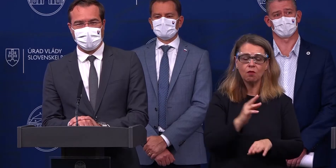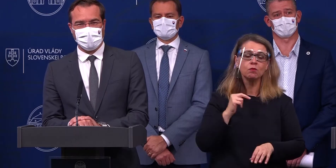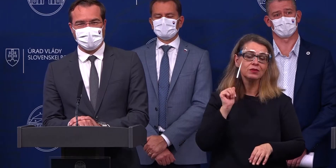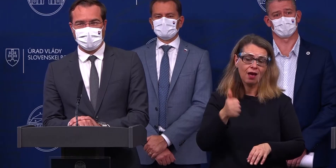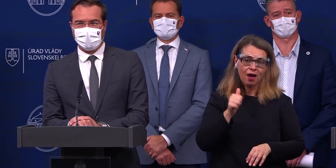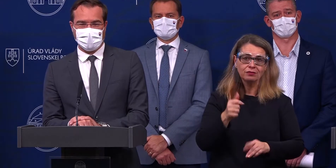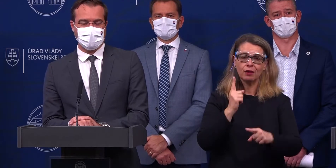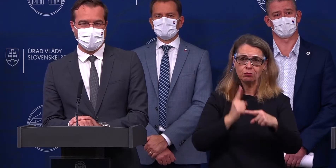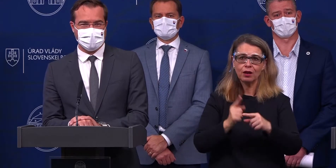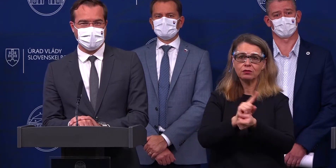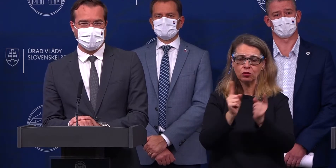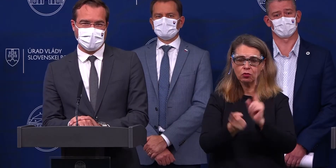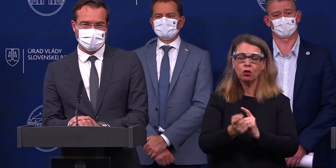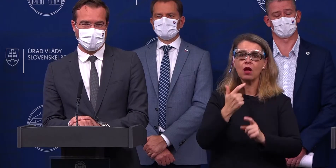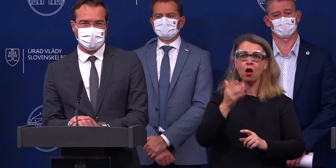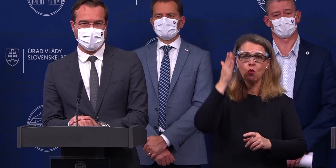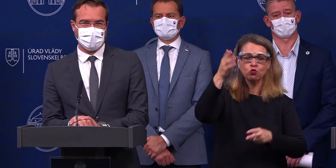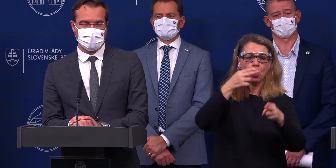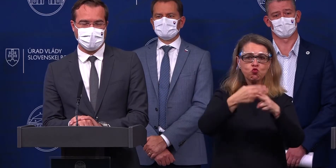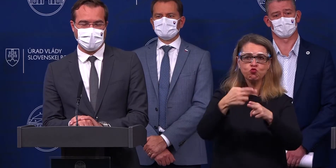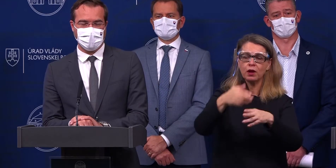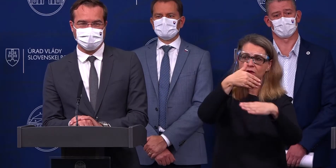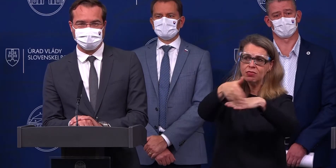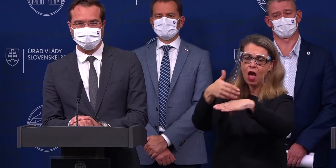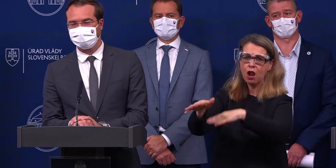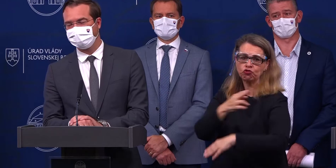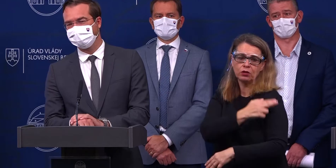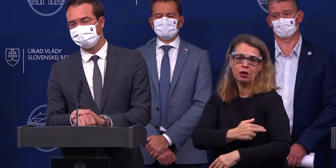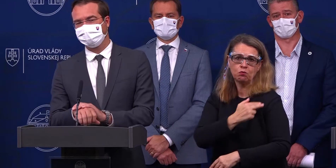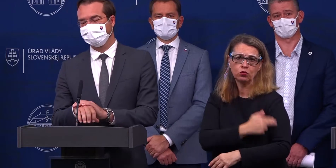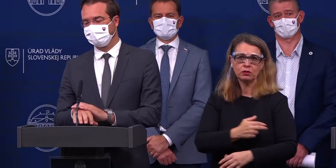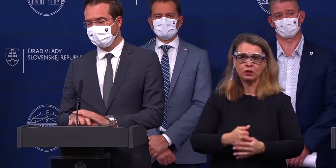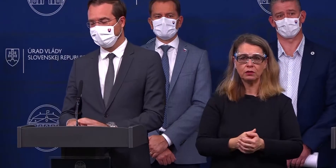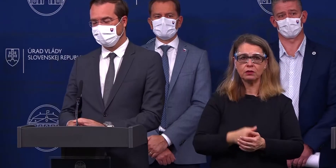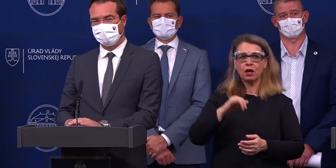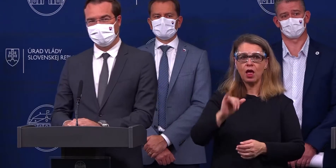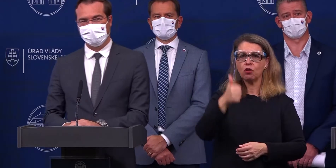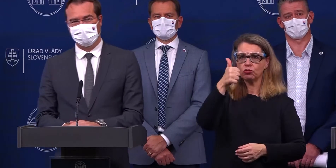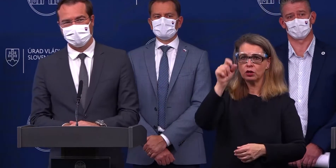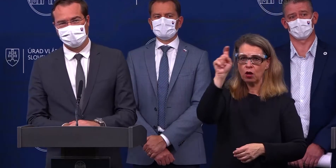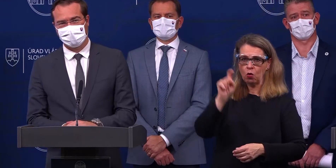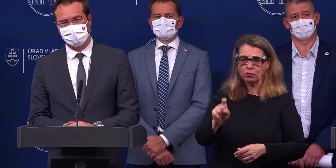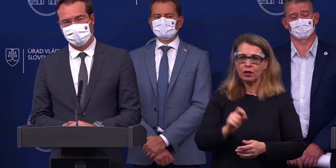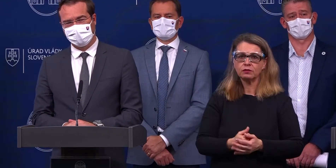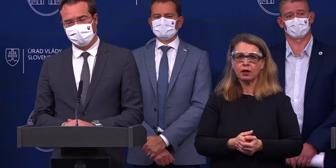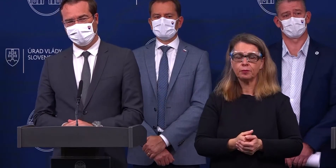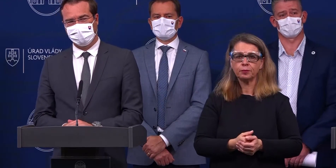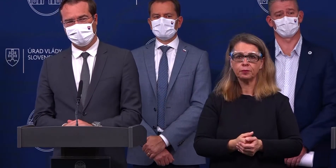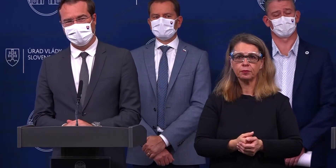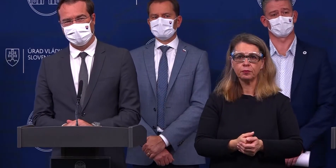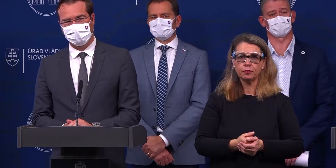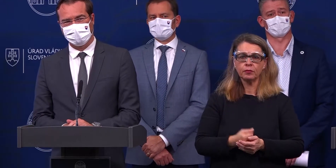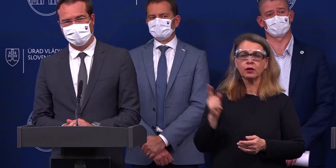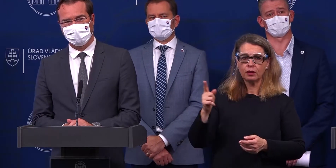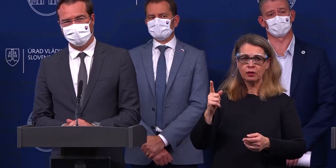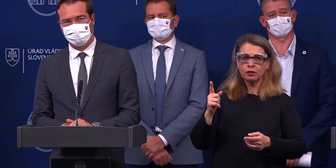budú reprofilizovať aj ďalšie nemocnice, ďalšie lôžka na infekčný profil. Ačiak dovolíte jednu otázku. Neuvažoval ústredný krízový štáb o